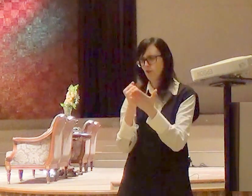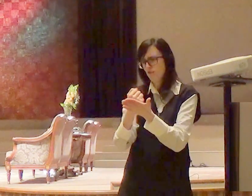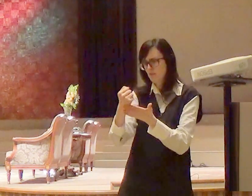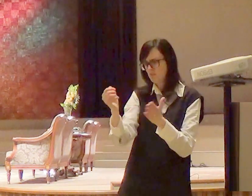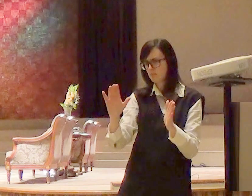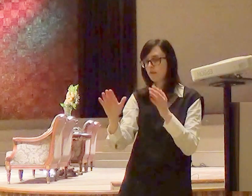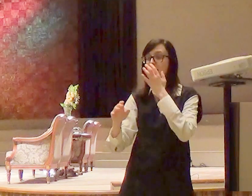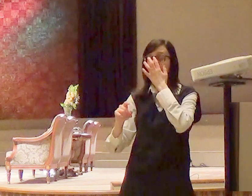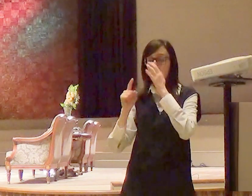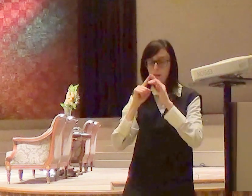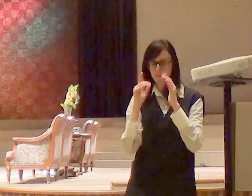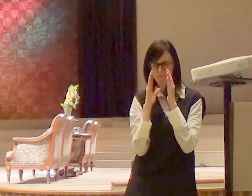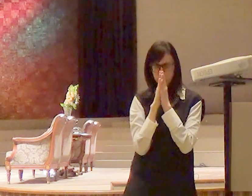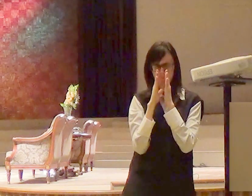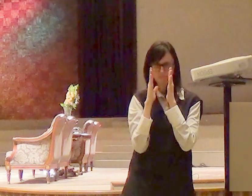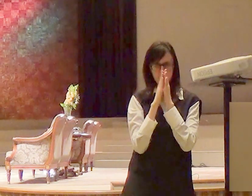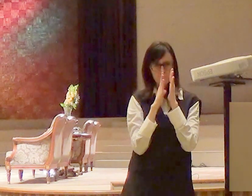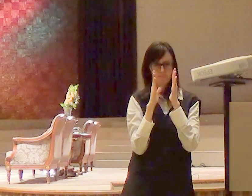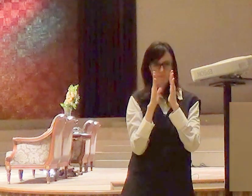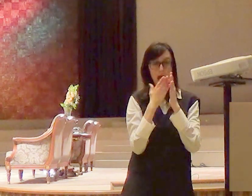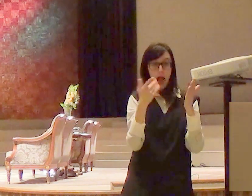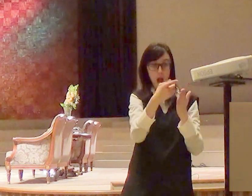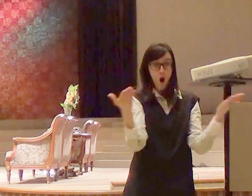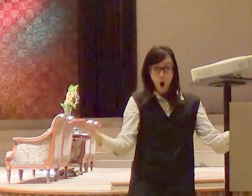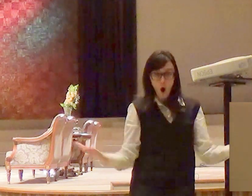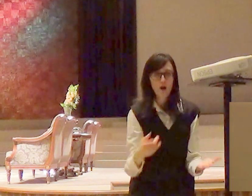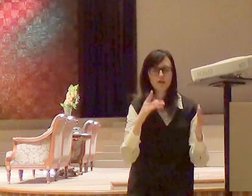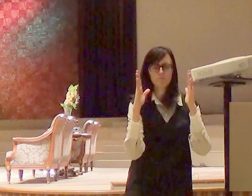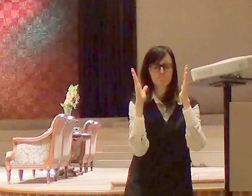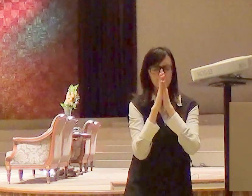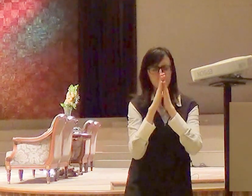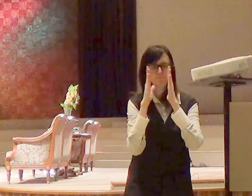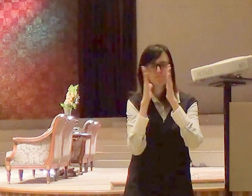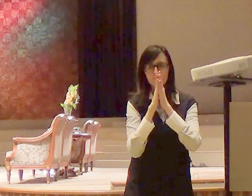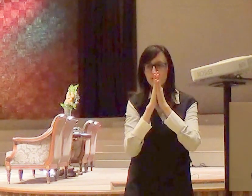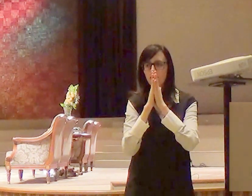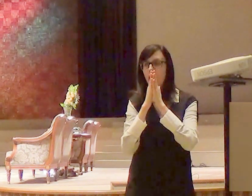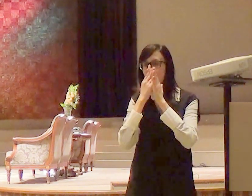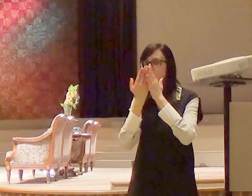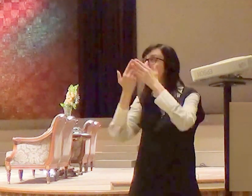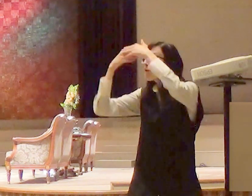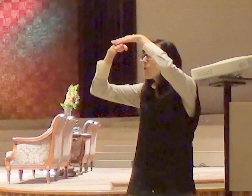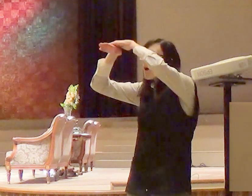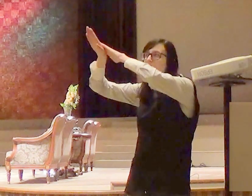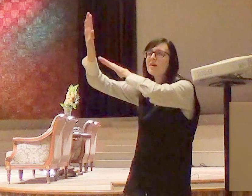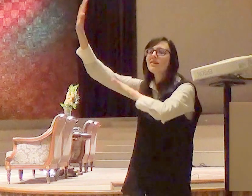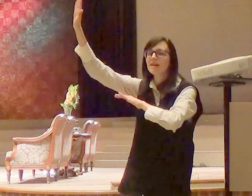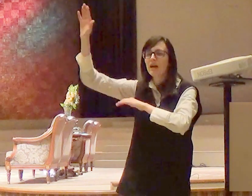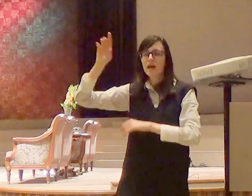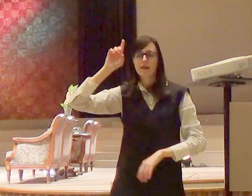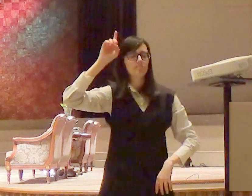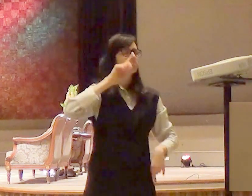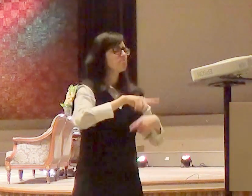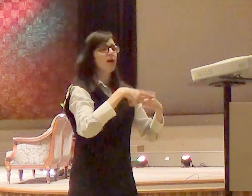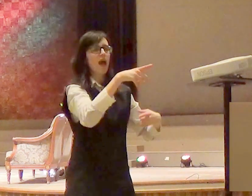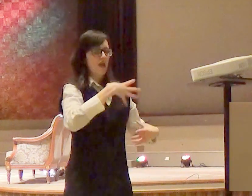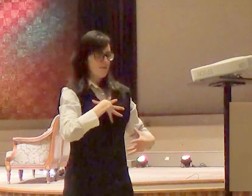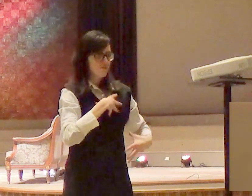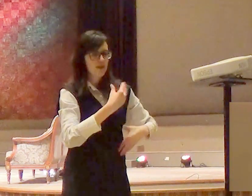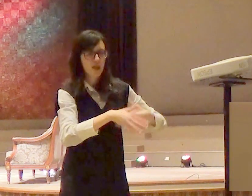orações e essas orações estão atingindo a tua vida porque Deus fez promessas para aqueles seus filhos vou